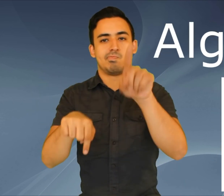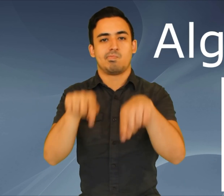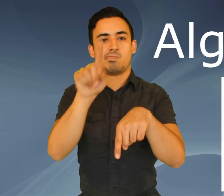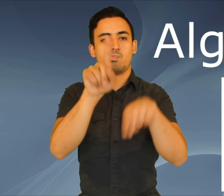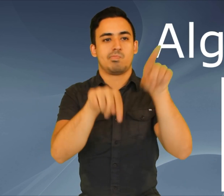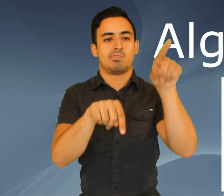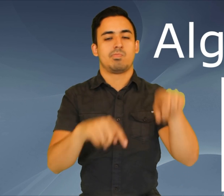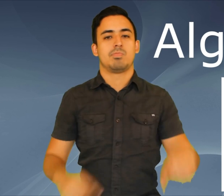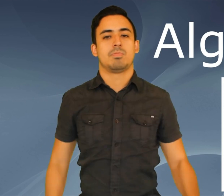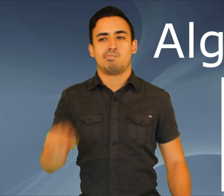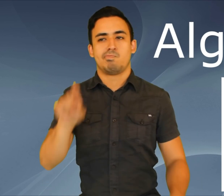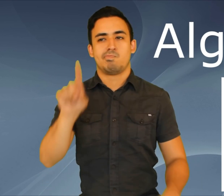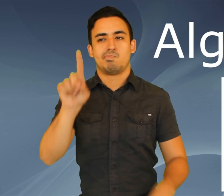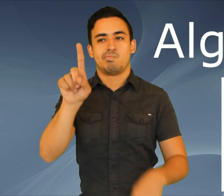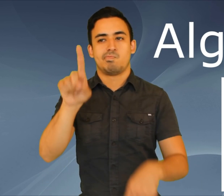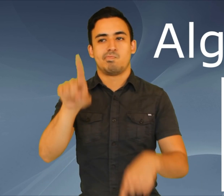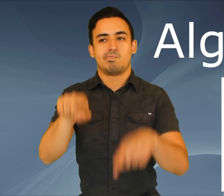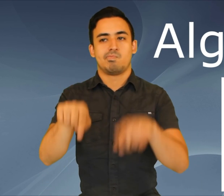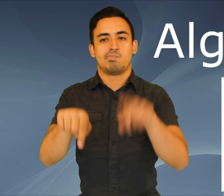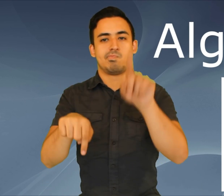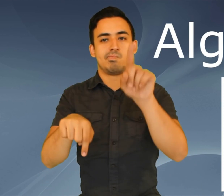Algunos, algunos